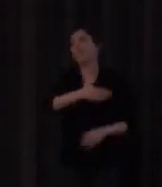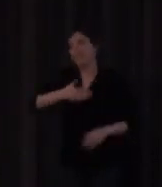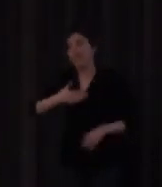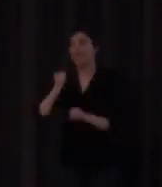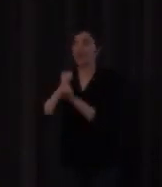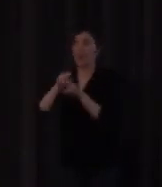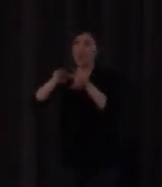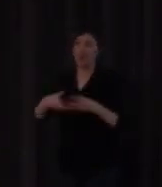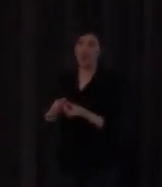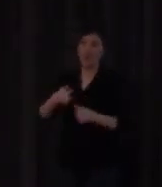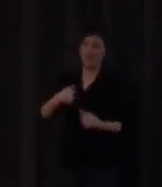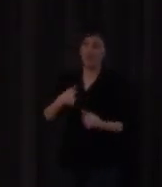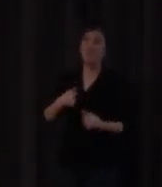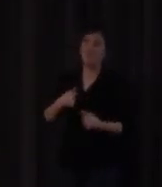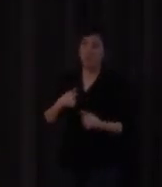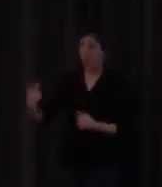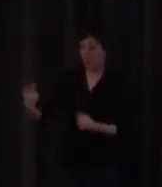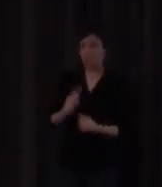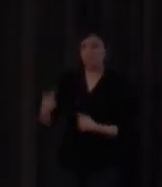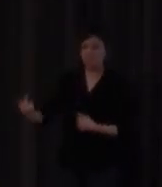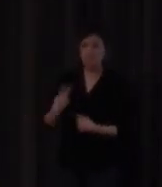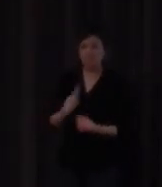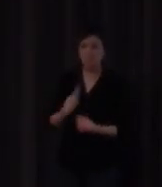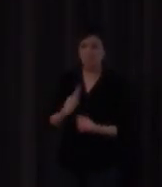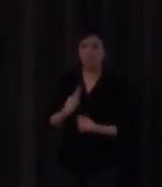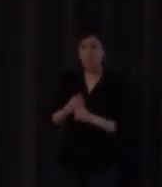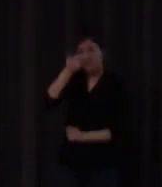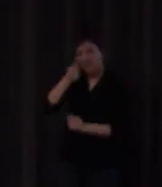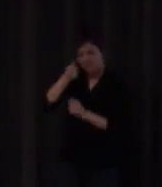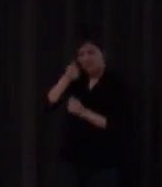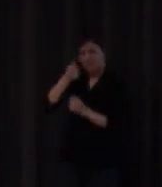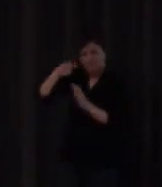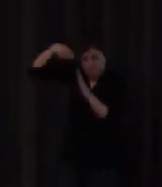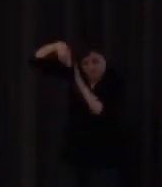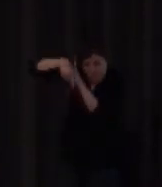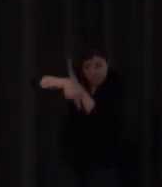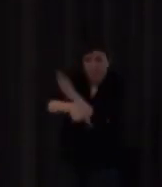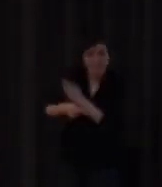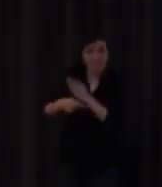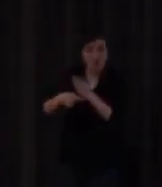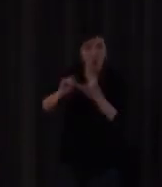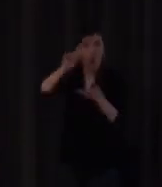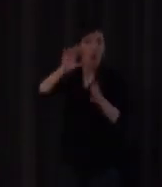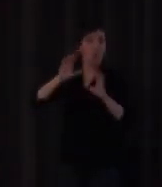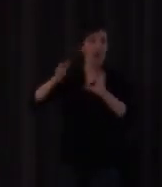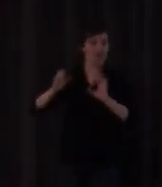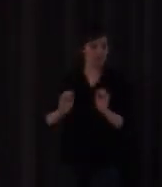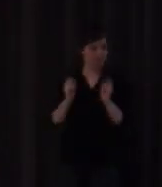conmigo y entre los dos vamos a adentrarnos en esta locura y la intención es hacer un primer